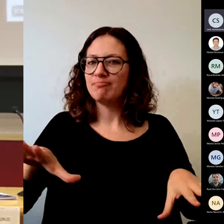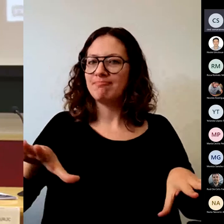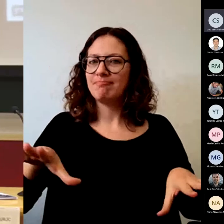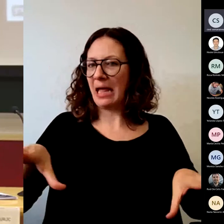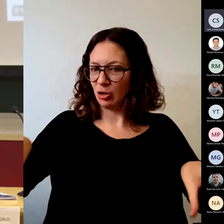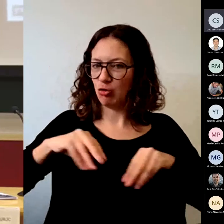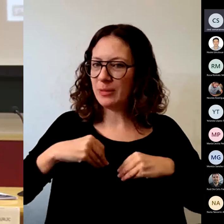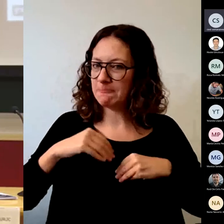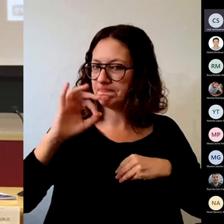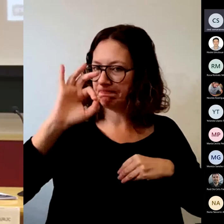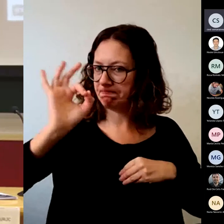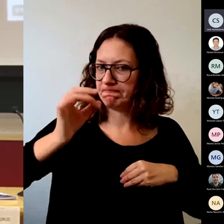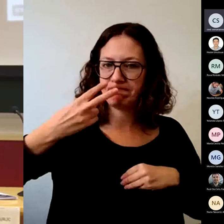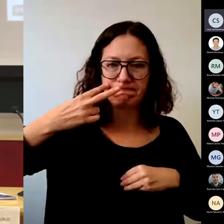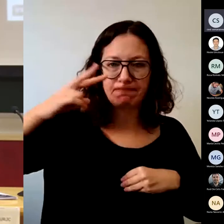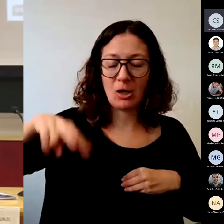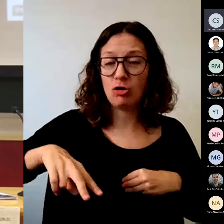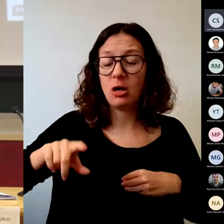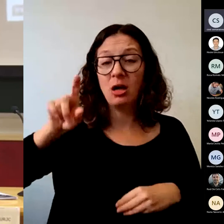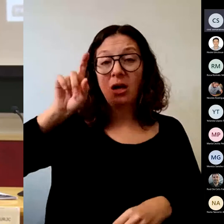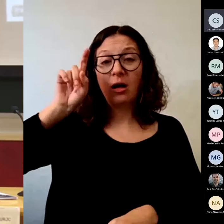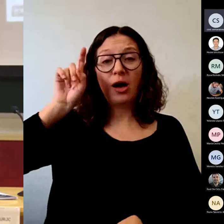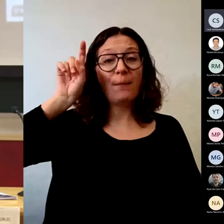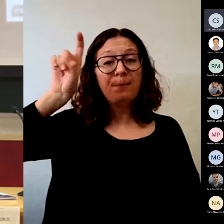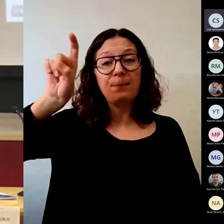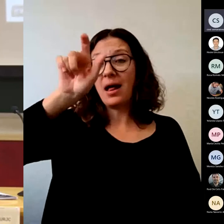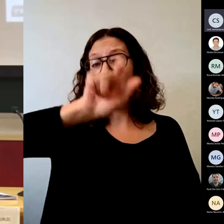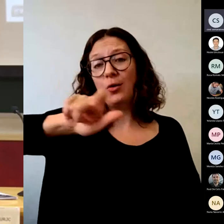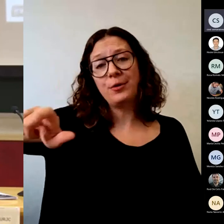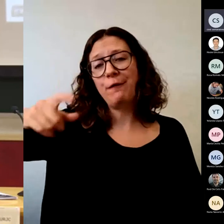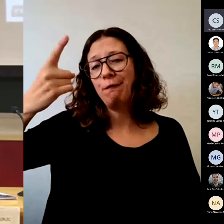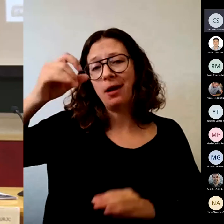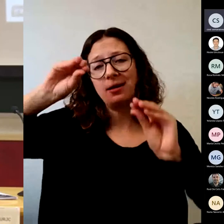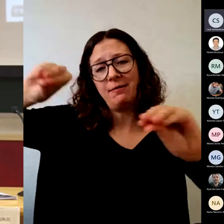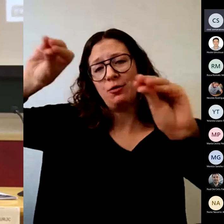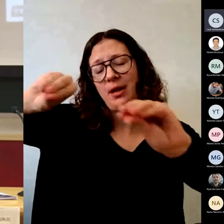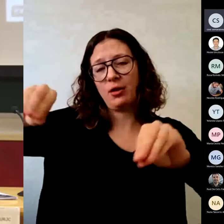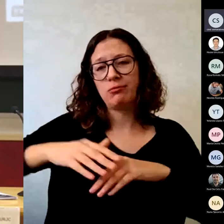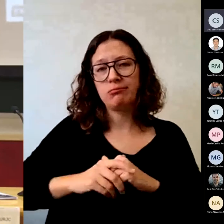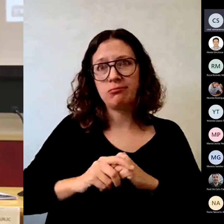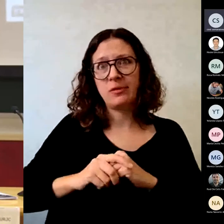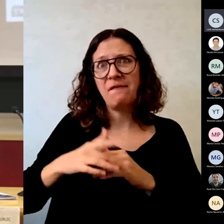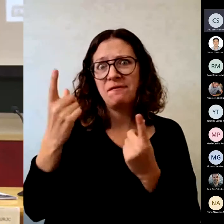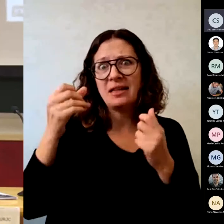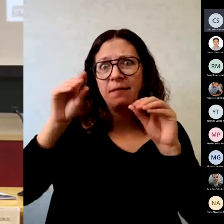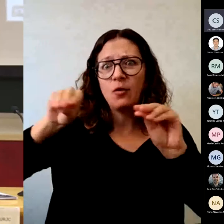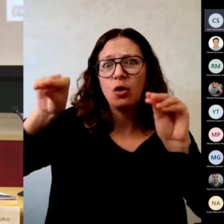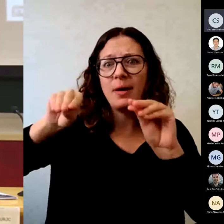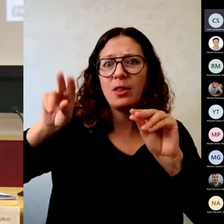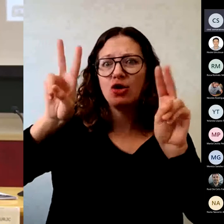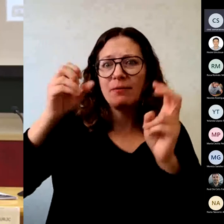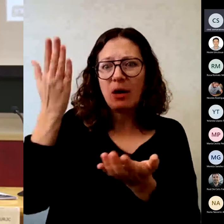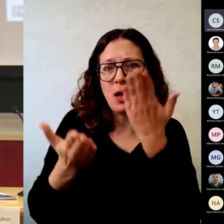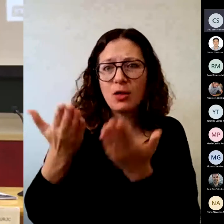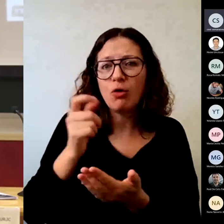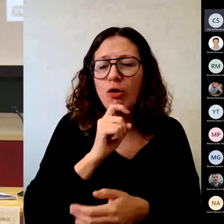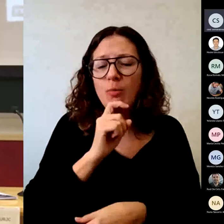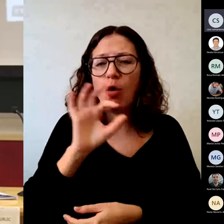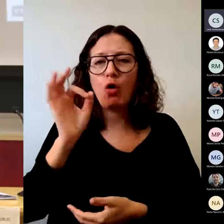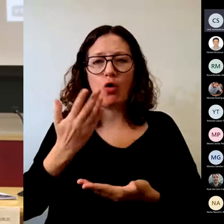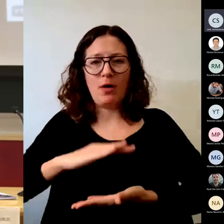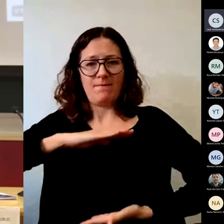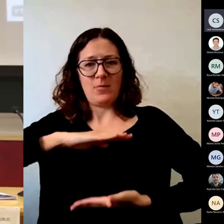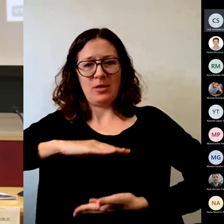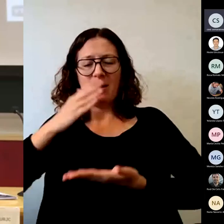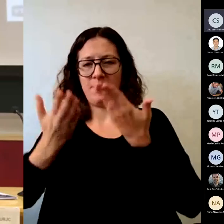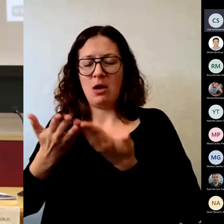formación en evaluación competencial y formación en competencias aunque siendo positivos estamos en el momento